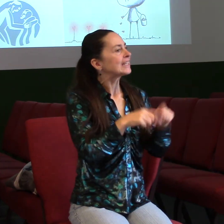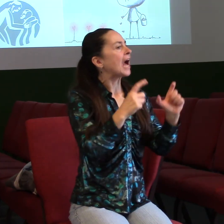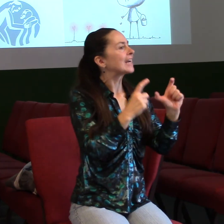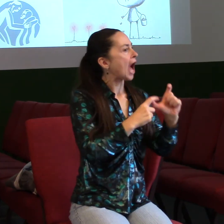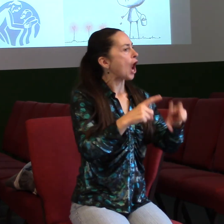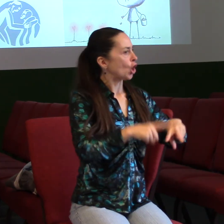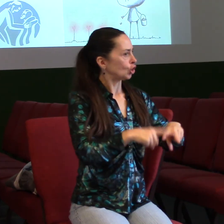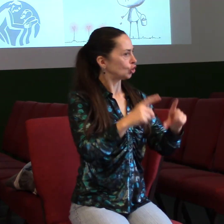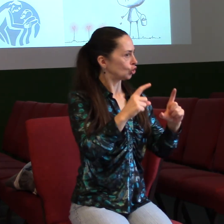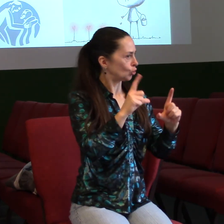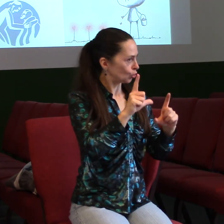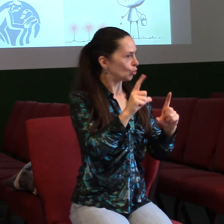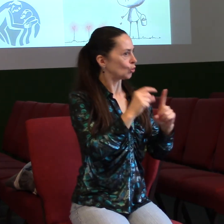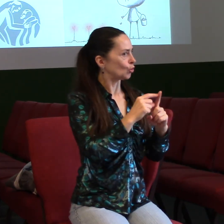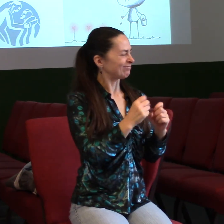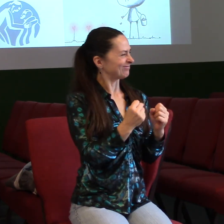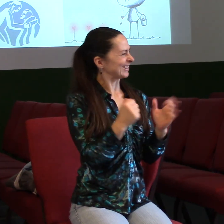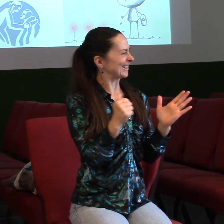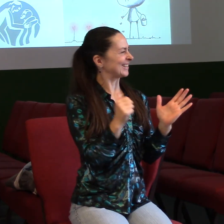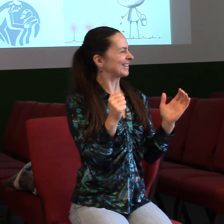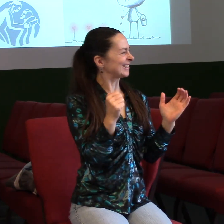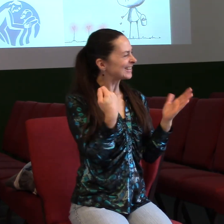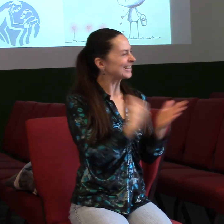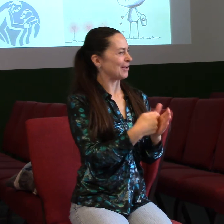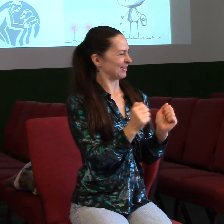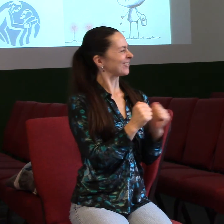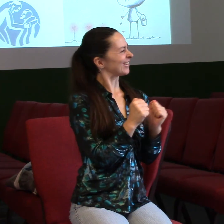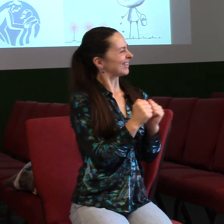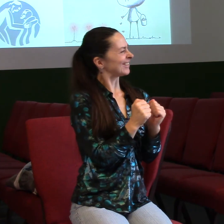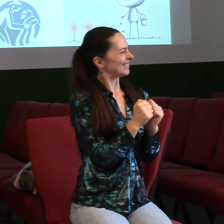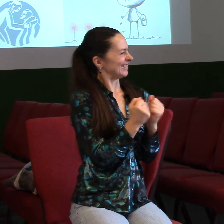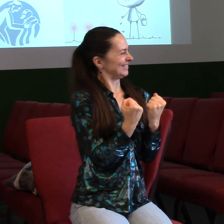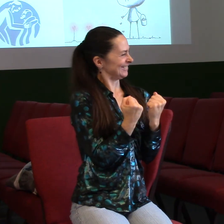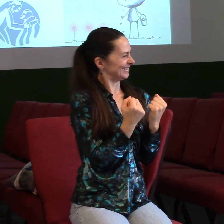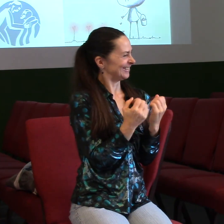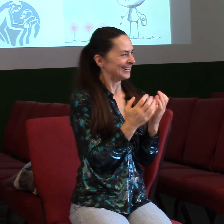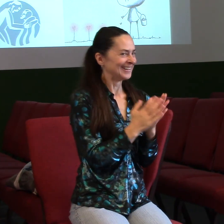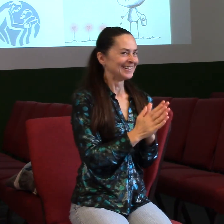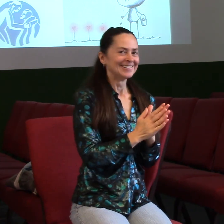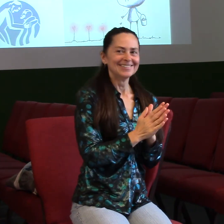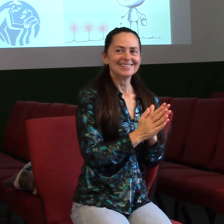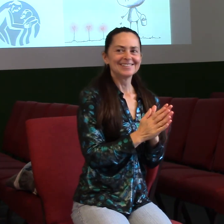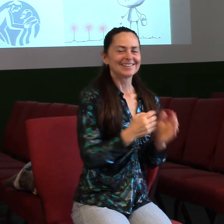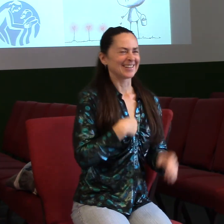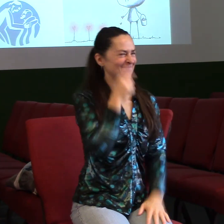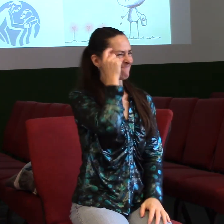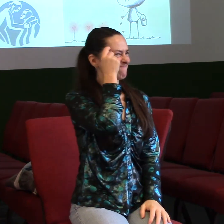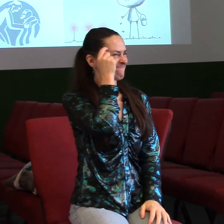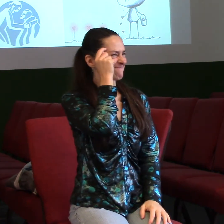Kdyby to někdo z naší rodiny popíral, tak kecá. A takže jsem nad tím sám musel přemýšlet, co vlastně slovo laskaví